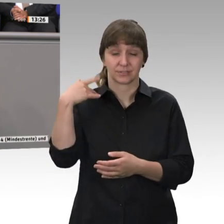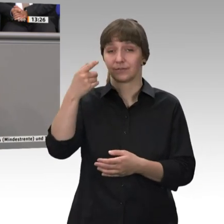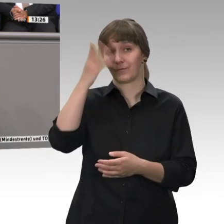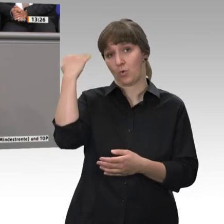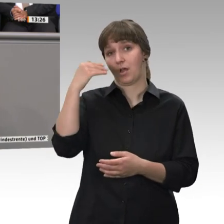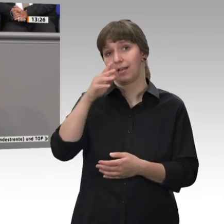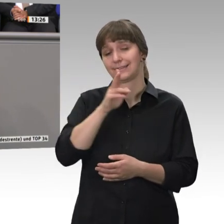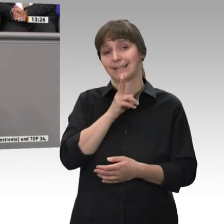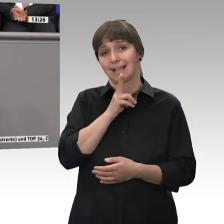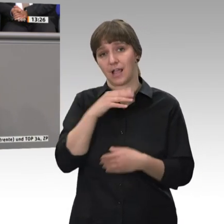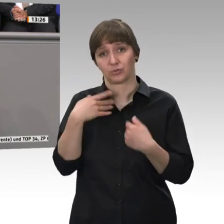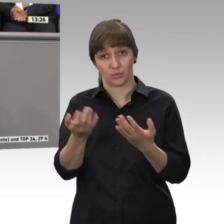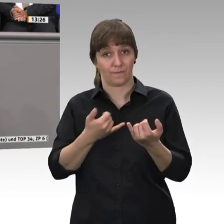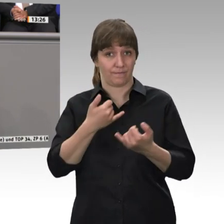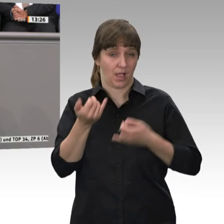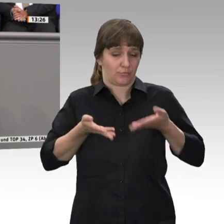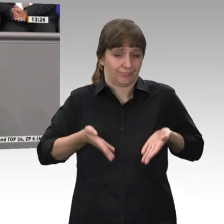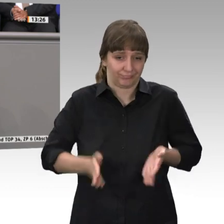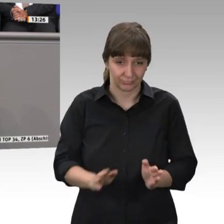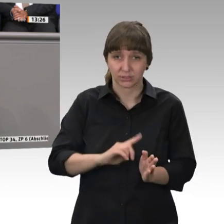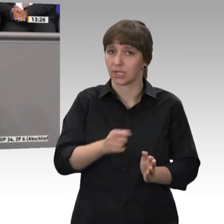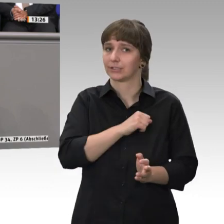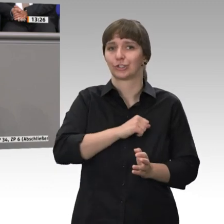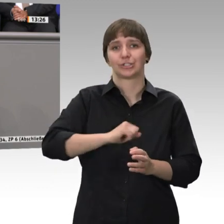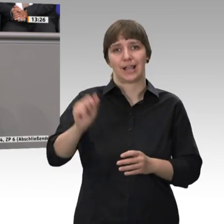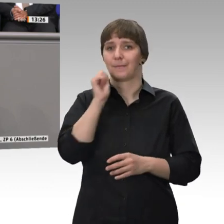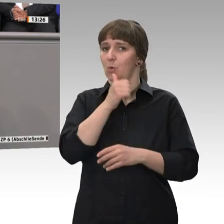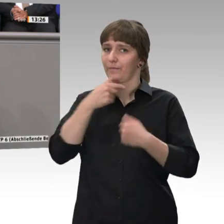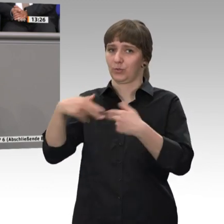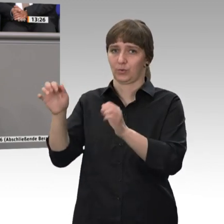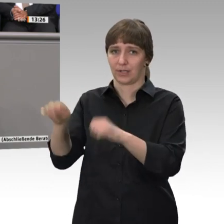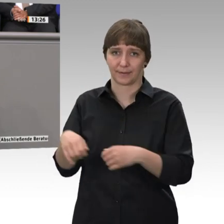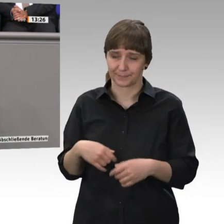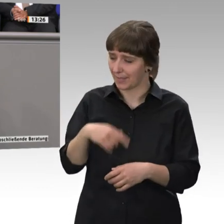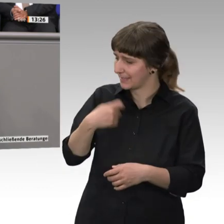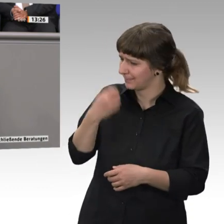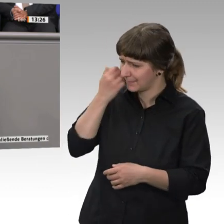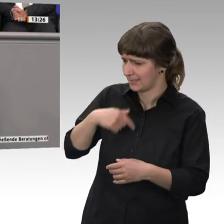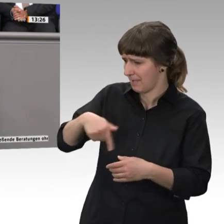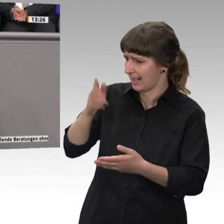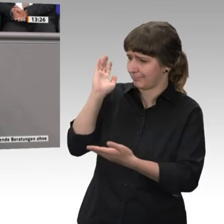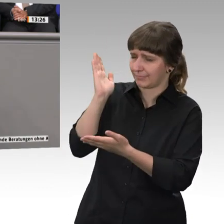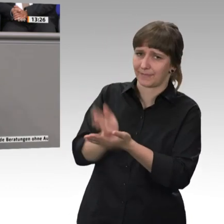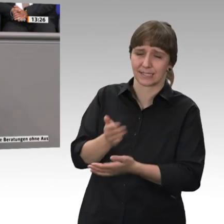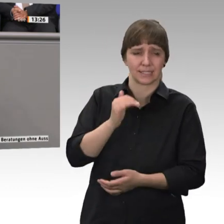schneller Weg in den Beruf wiedergefunden wurde. Herr Kollege, kommen Sie bitte zum Ende. Ja, kurz noch. ja, dann werde ich mich